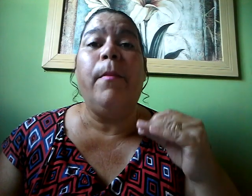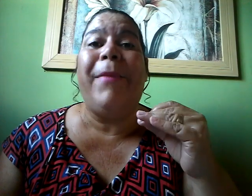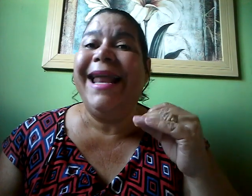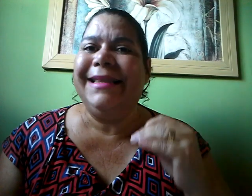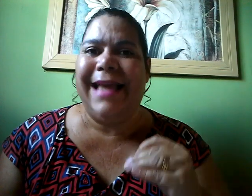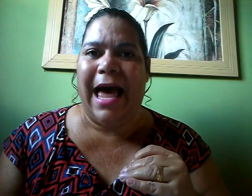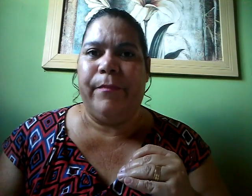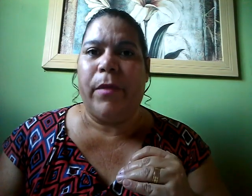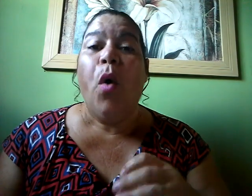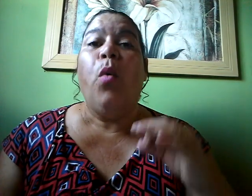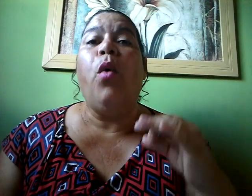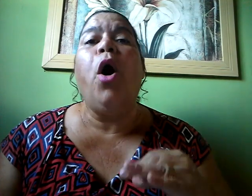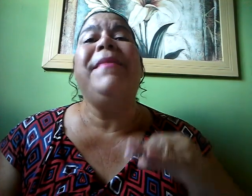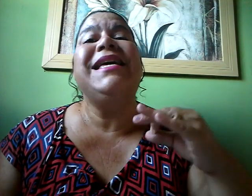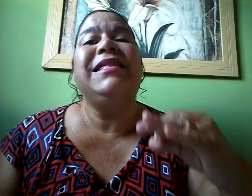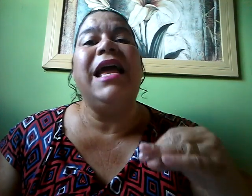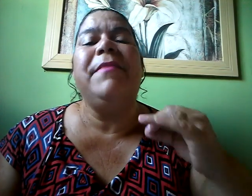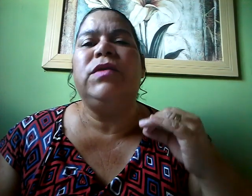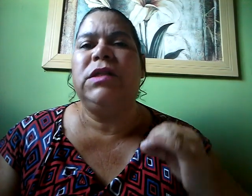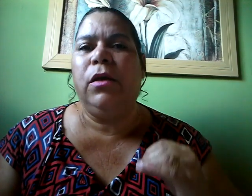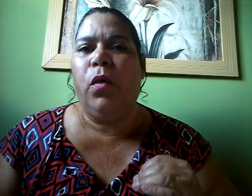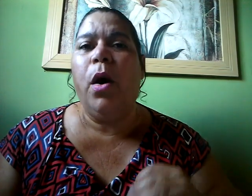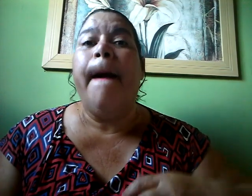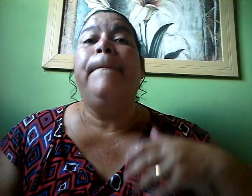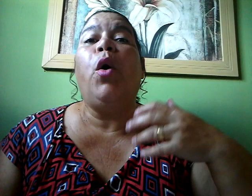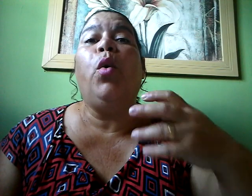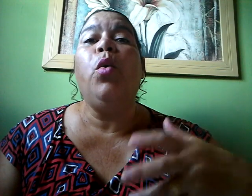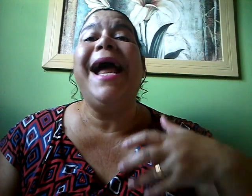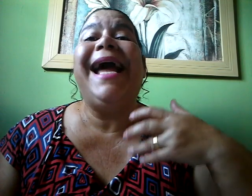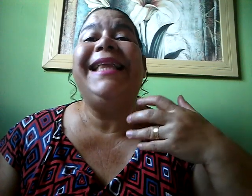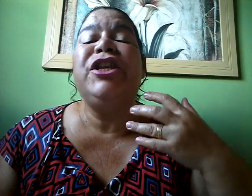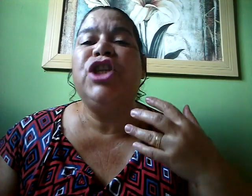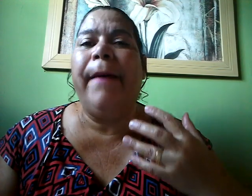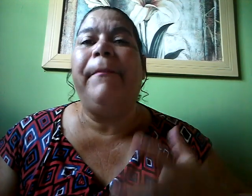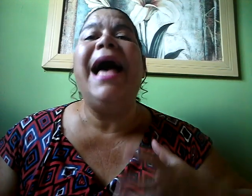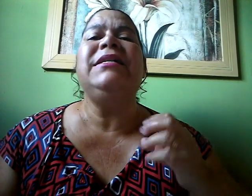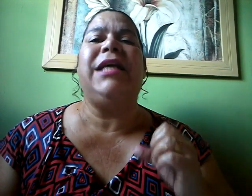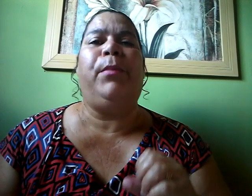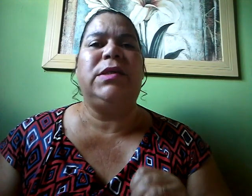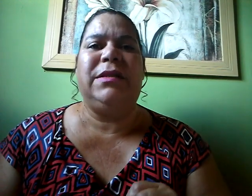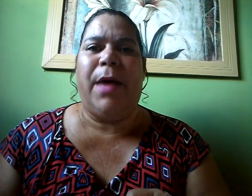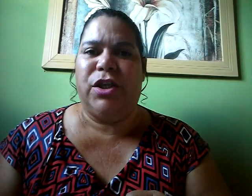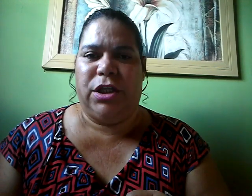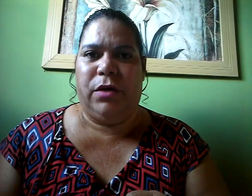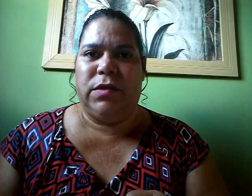para andar O homem que teme ao Senhor, procura cada dia mais se aproximar de Deus